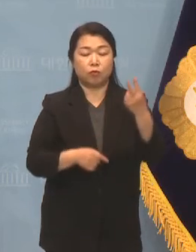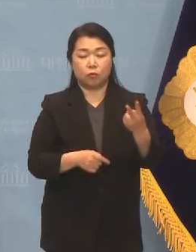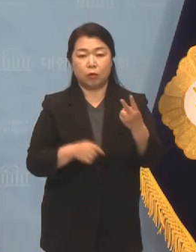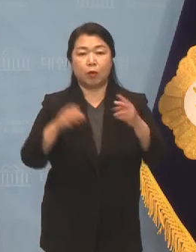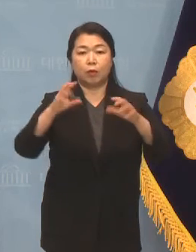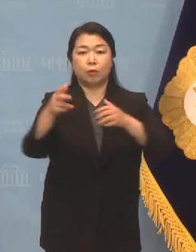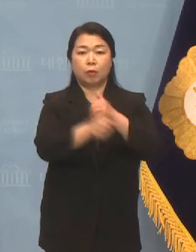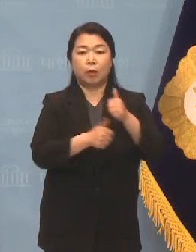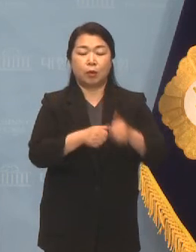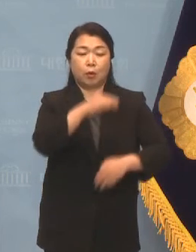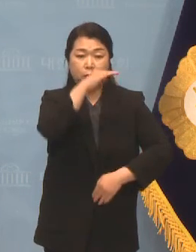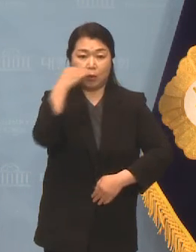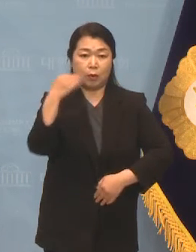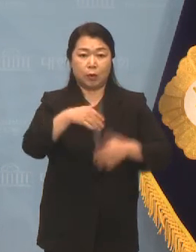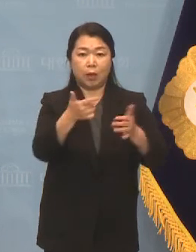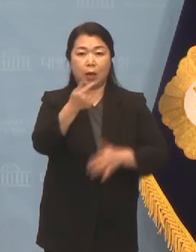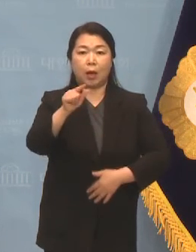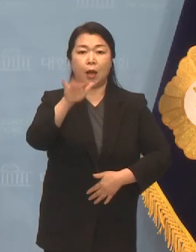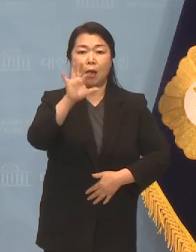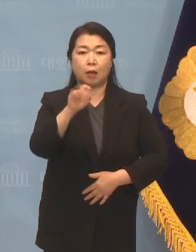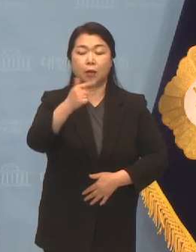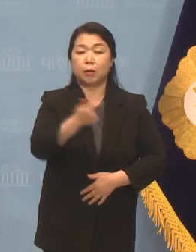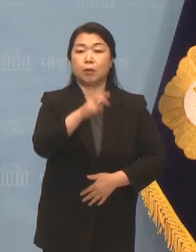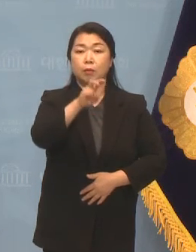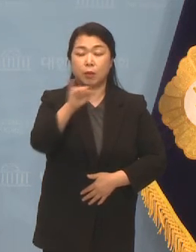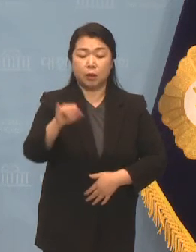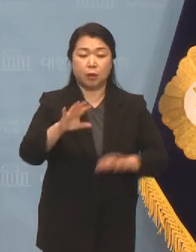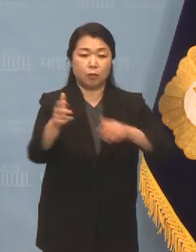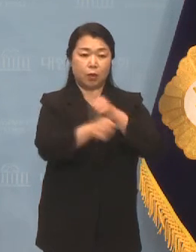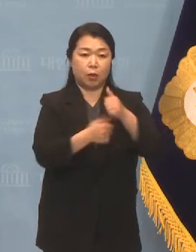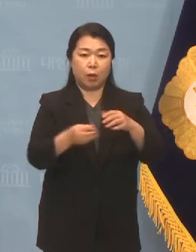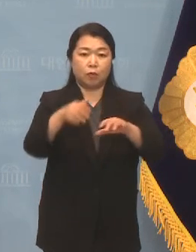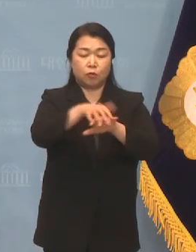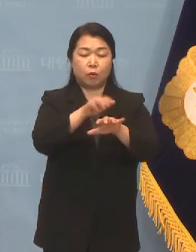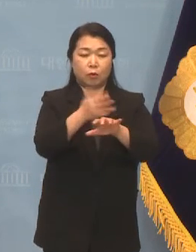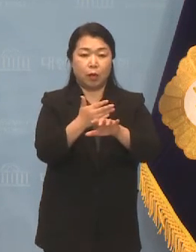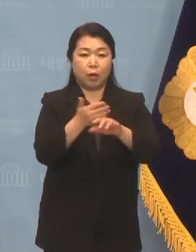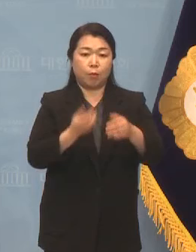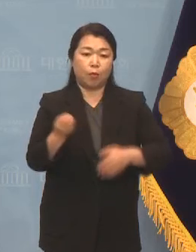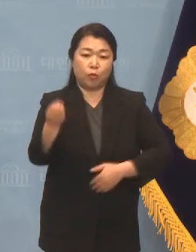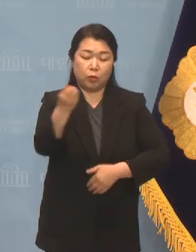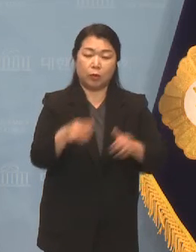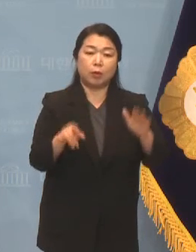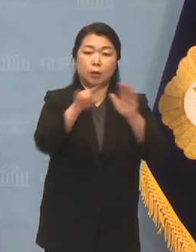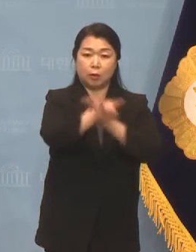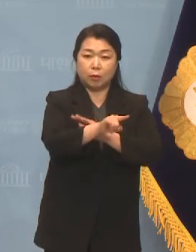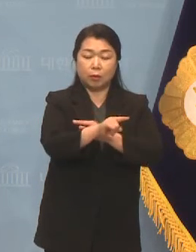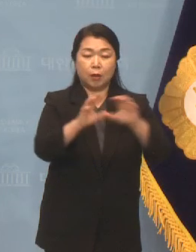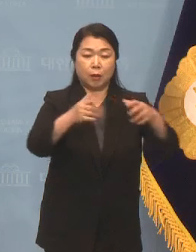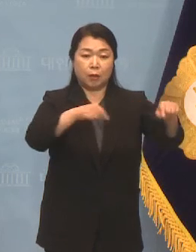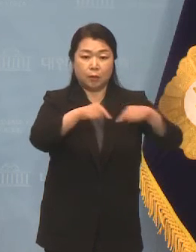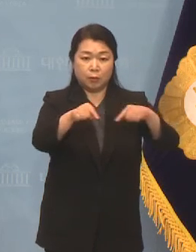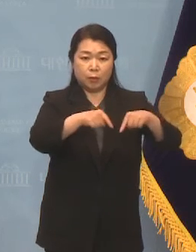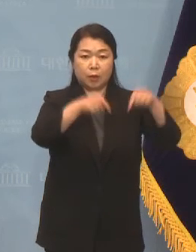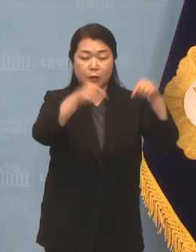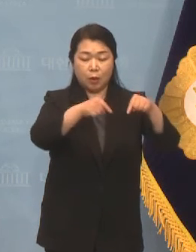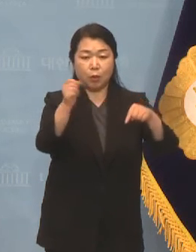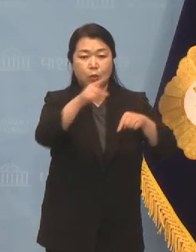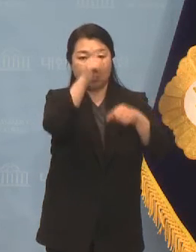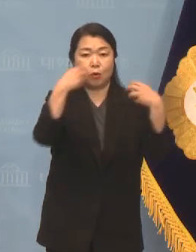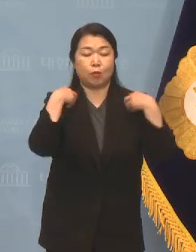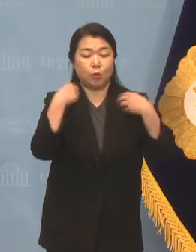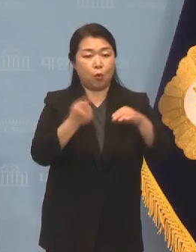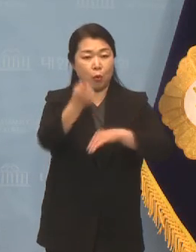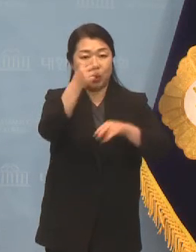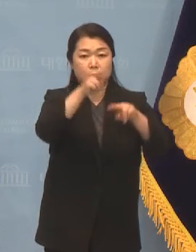정의당 강은미 의원으로 구성된 방문단은 이번 순방에서 방문국 의회 지도부 및 정부